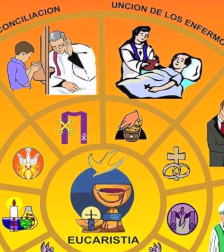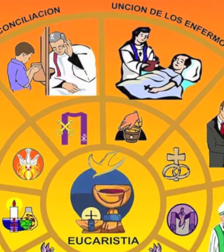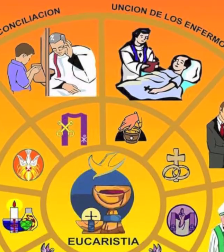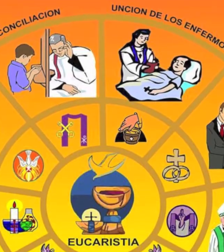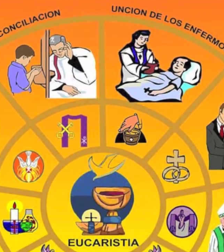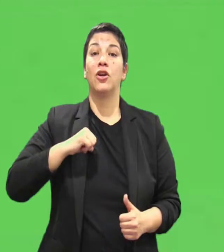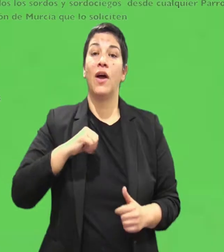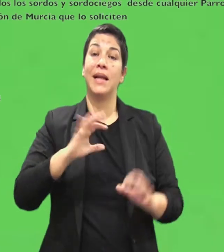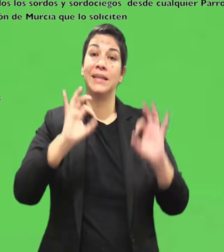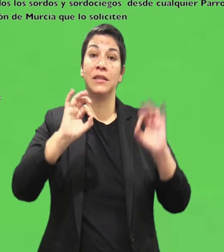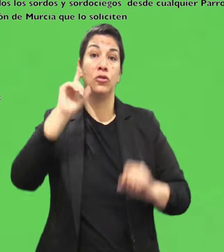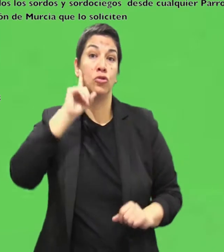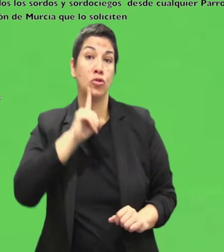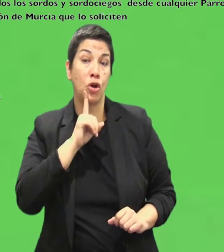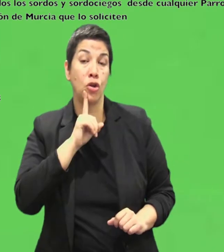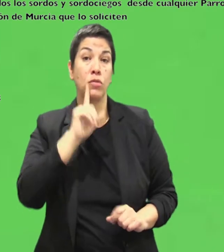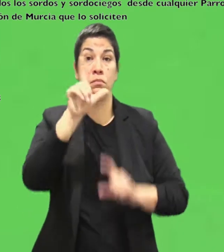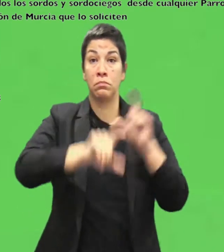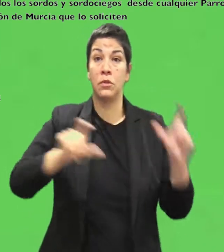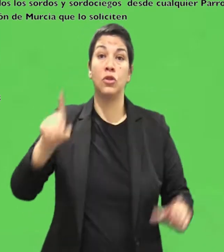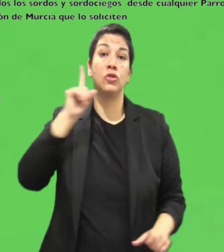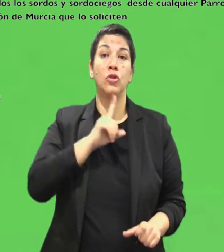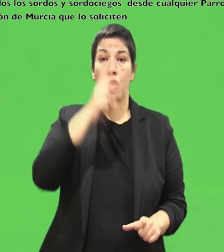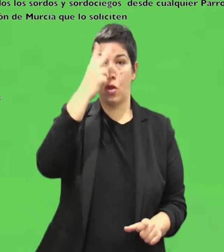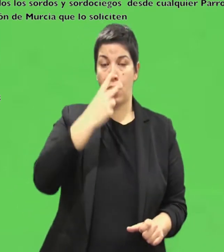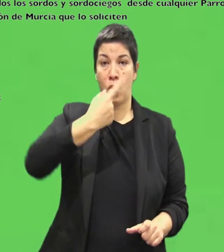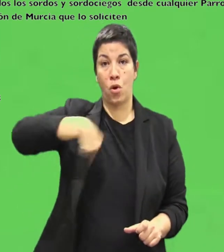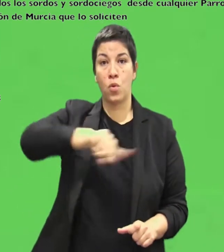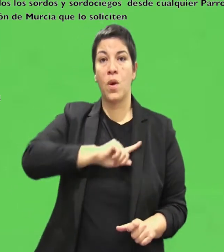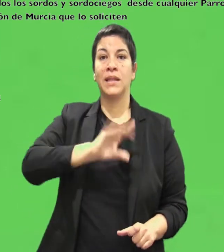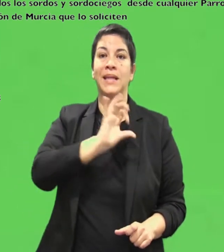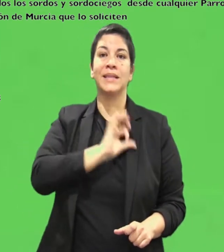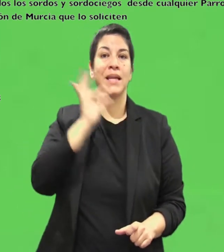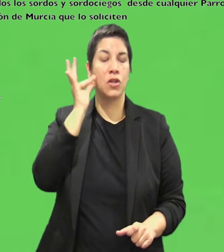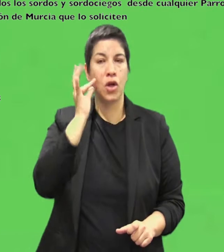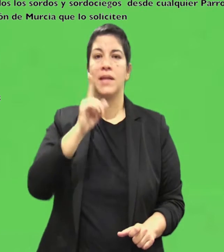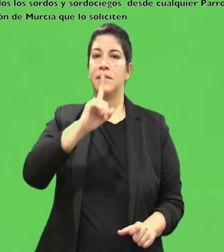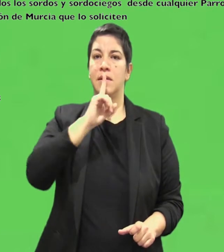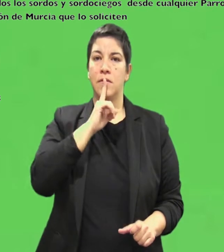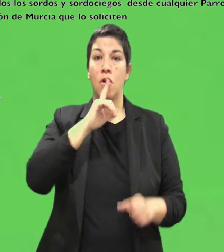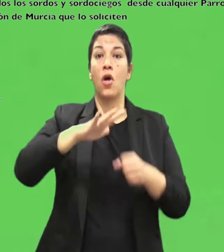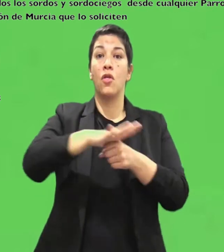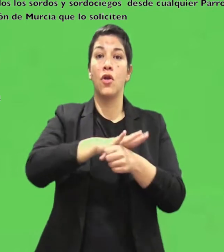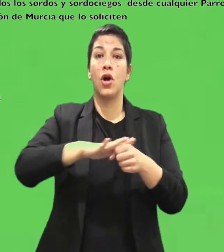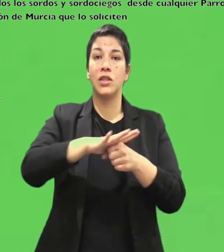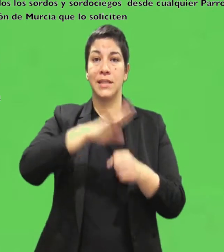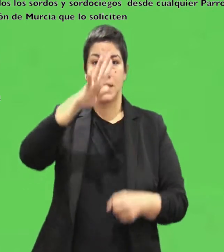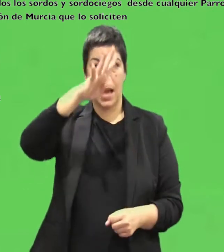Parroquia personal de sordos y sordos ciegos Nuestra Señora del Silencio